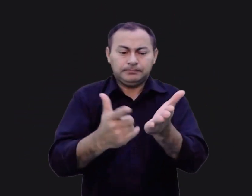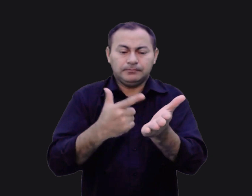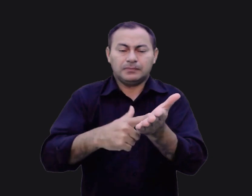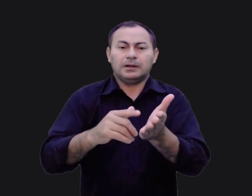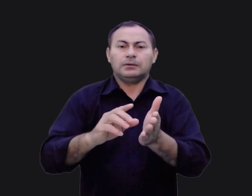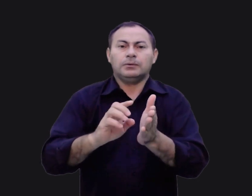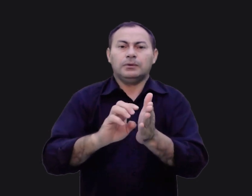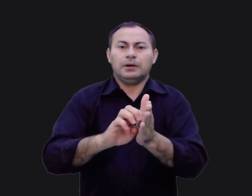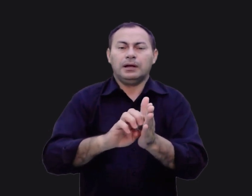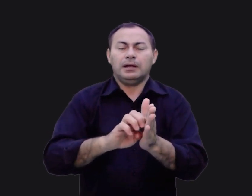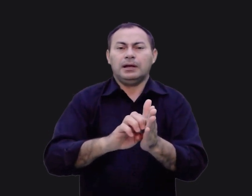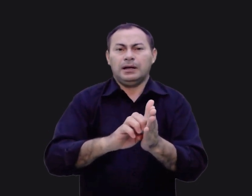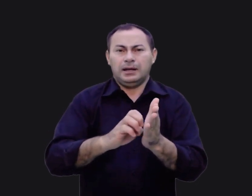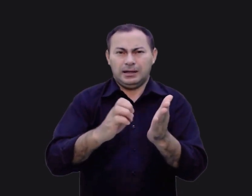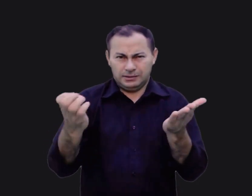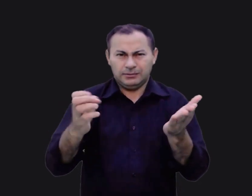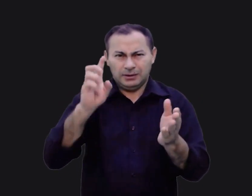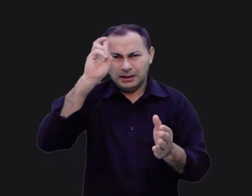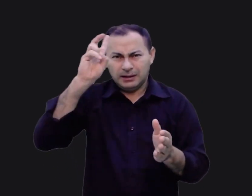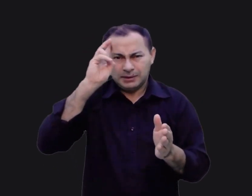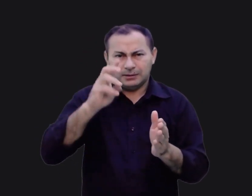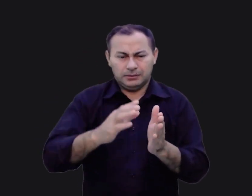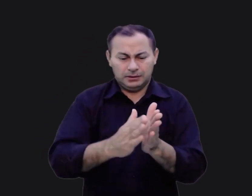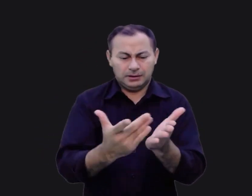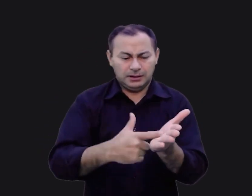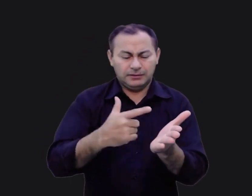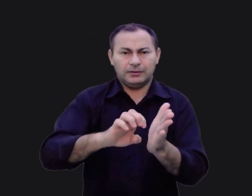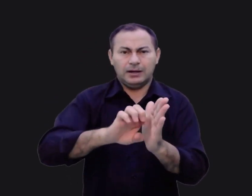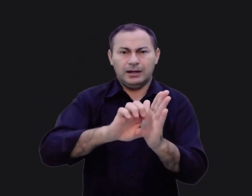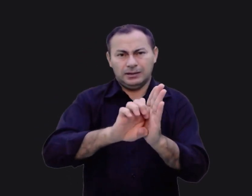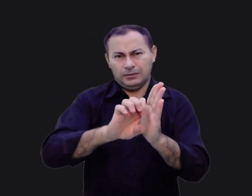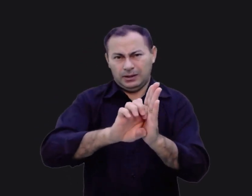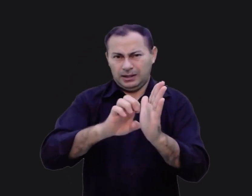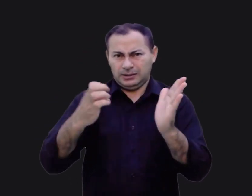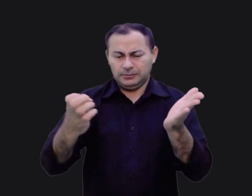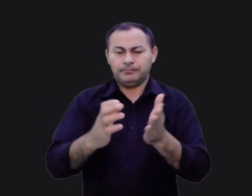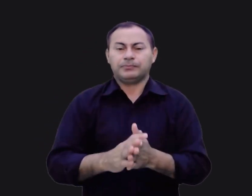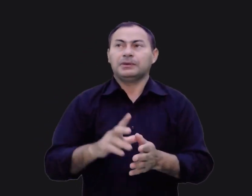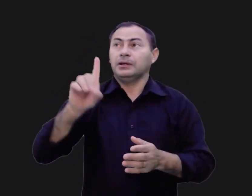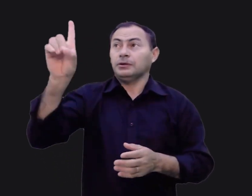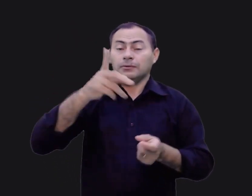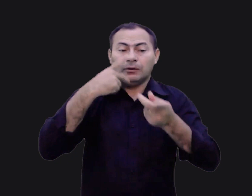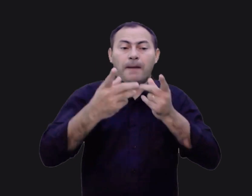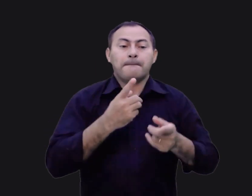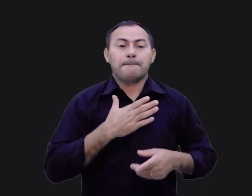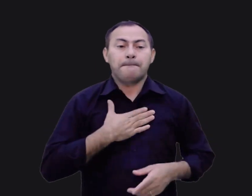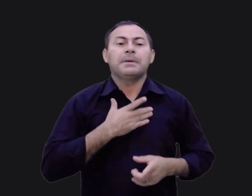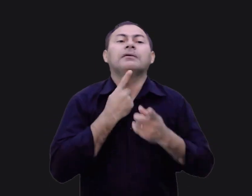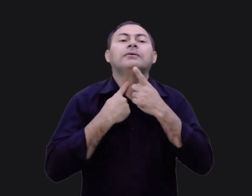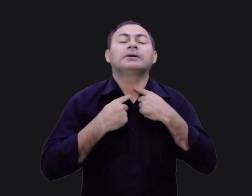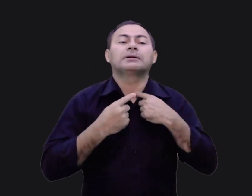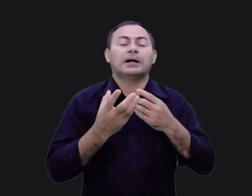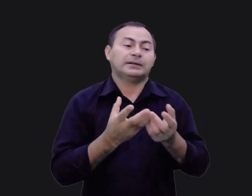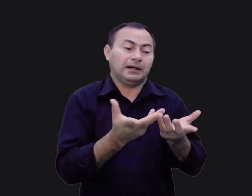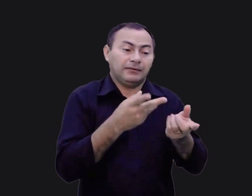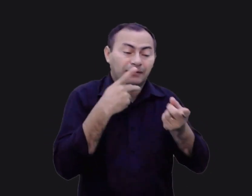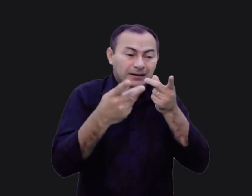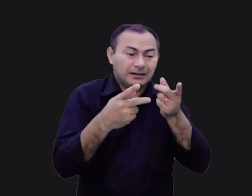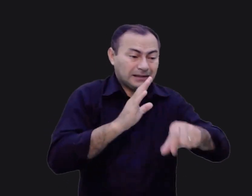no livro de Êxodo. Lembra? Você lembra disso? Deus disse, A minha vontade é tão óbvia. É até imoral você